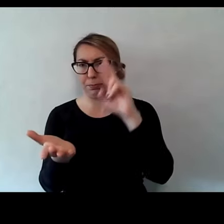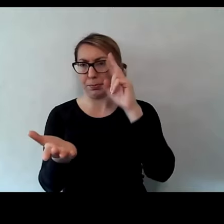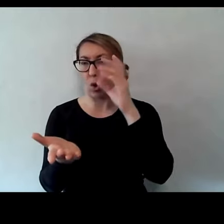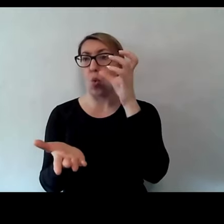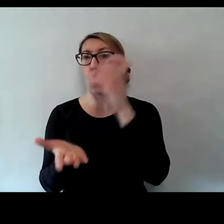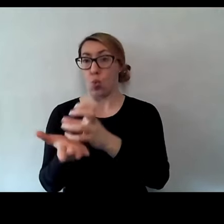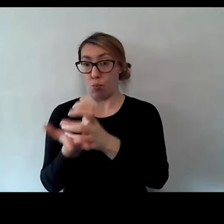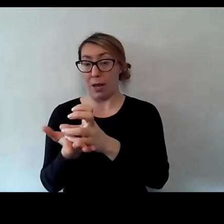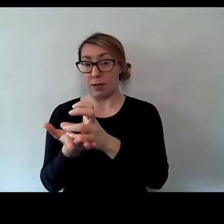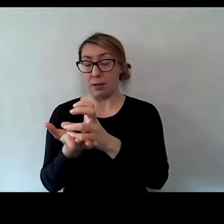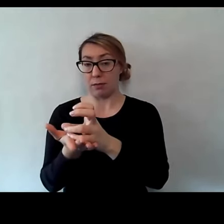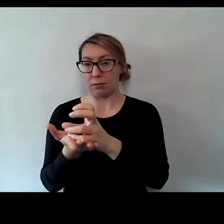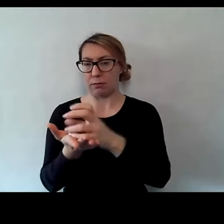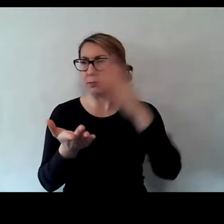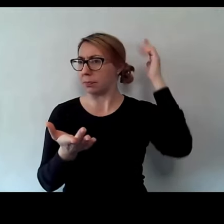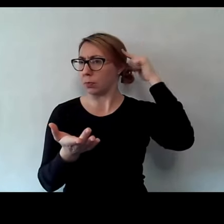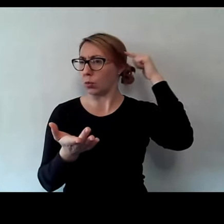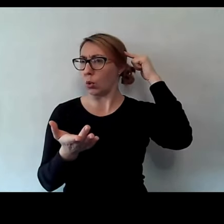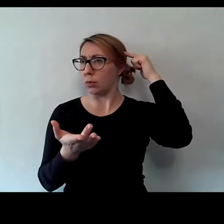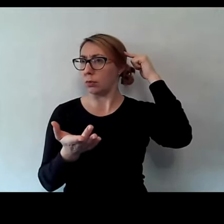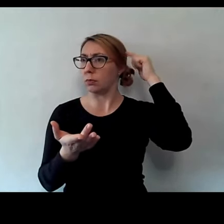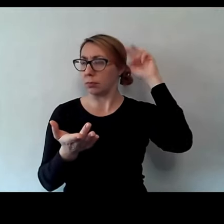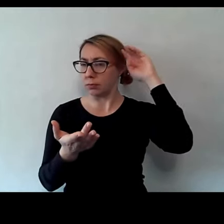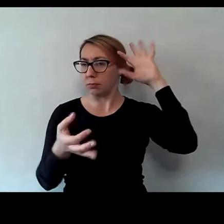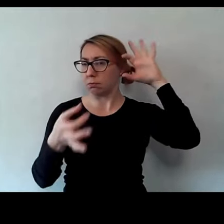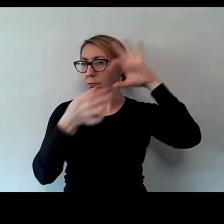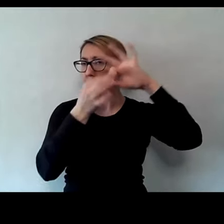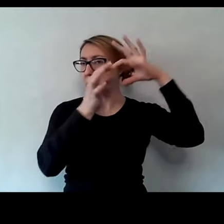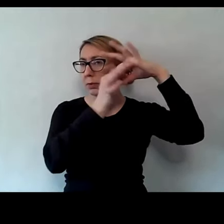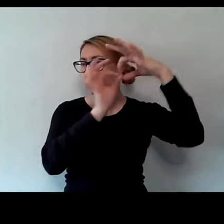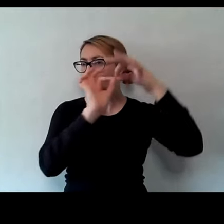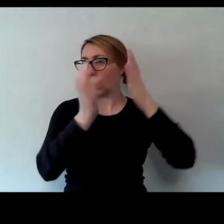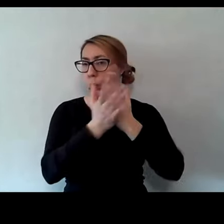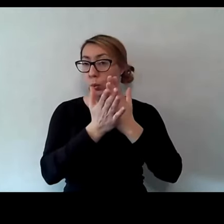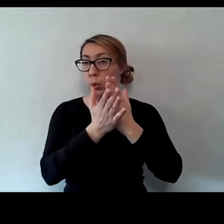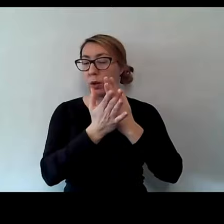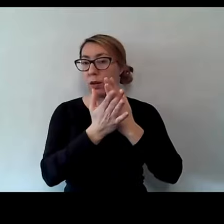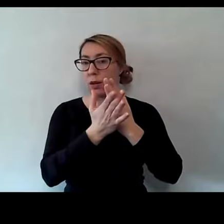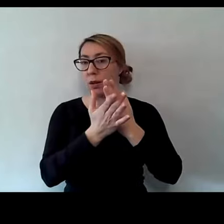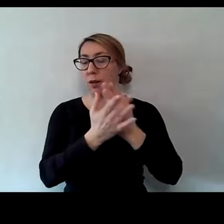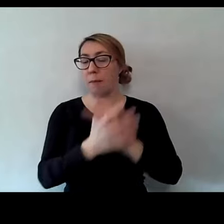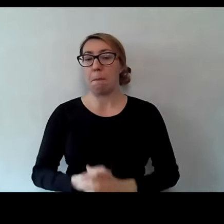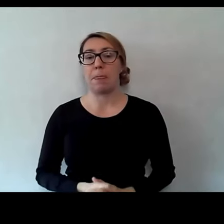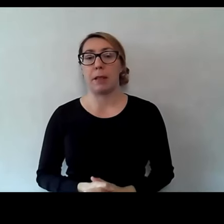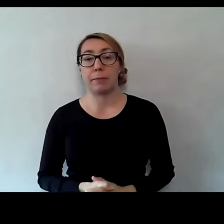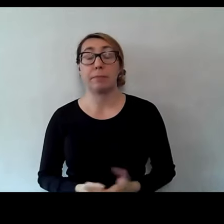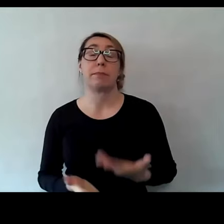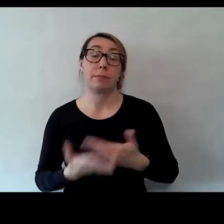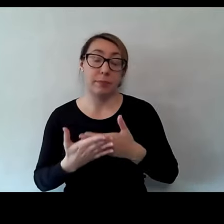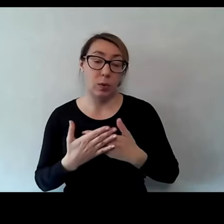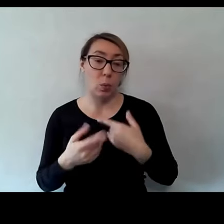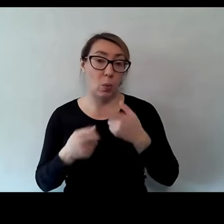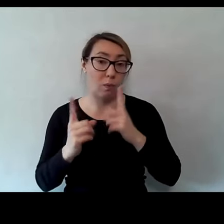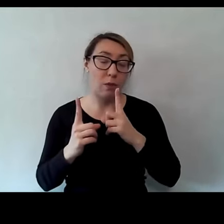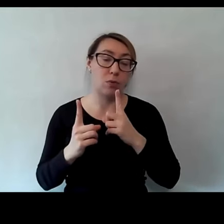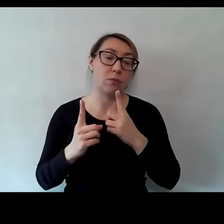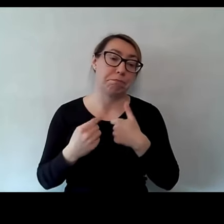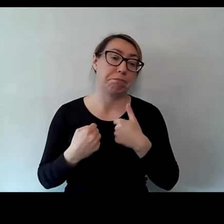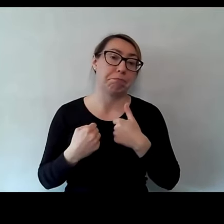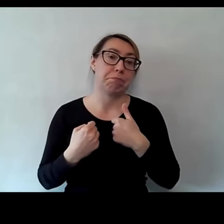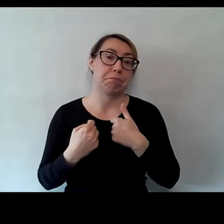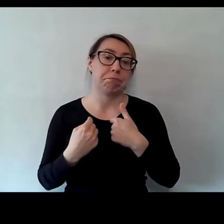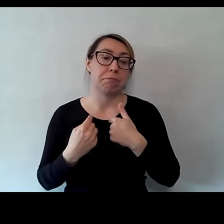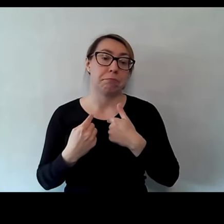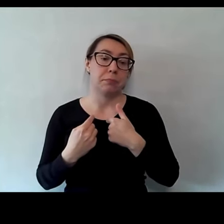to w mózgu, wiecie, to się wszystko ładnie łączy. Dlatego uważam, że jeżeli